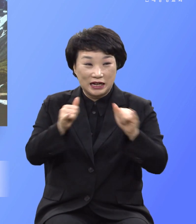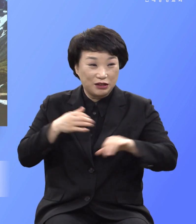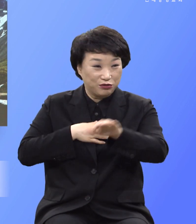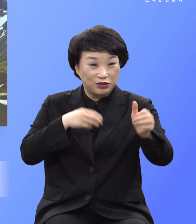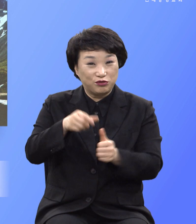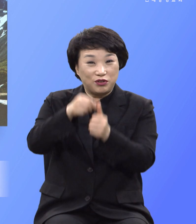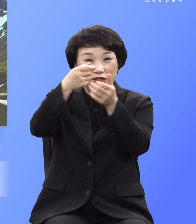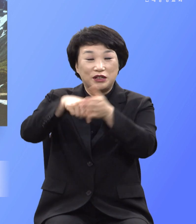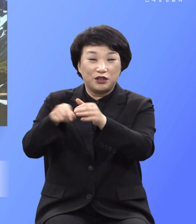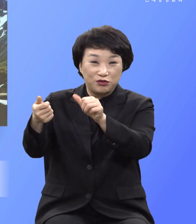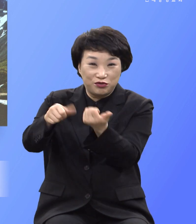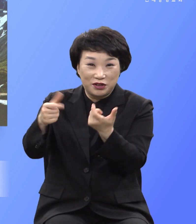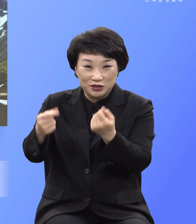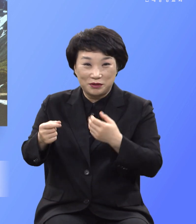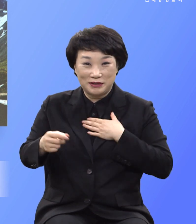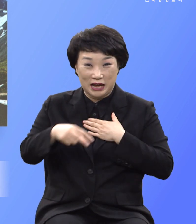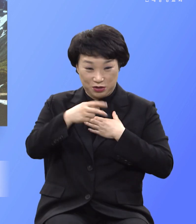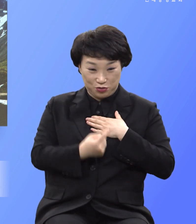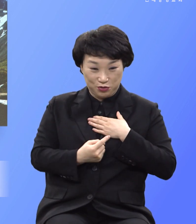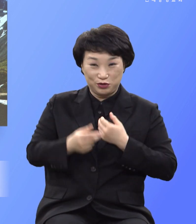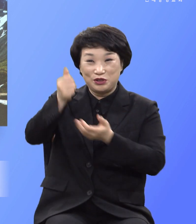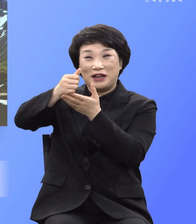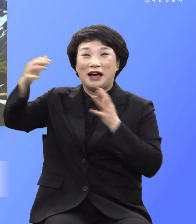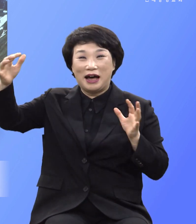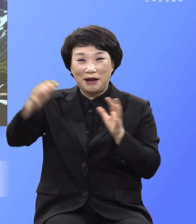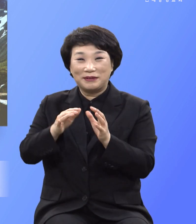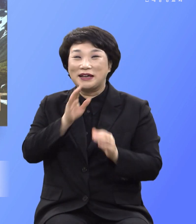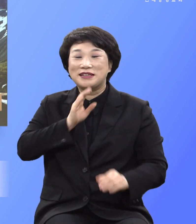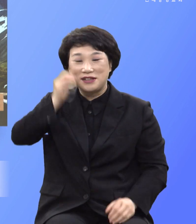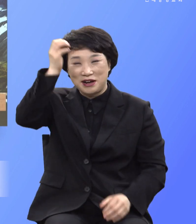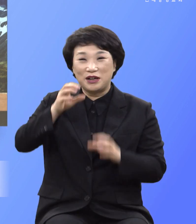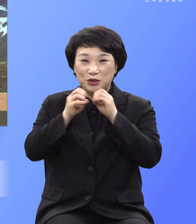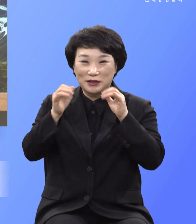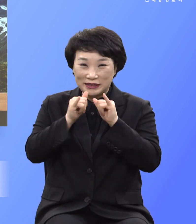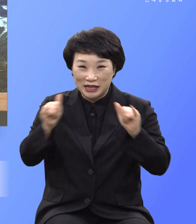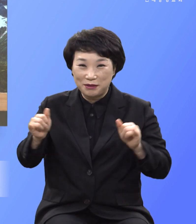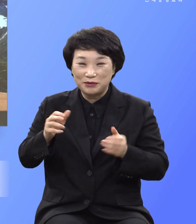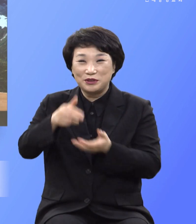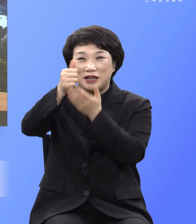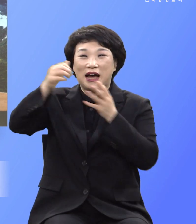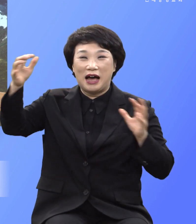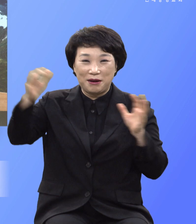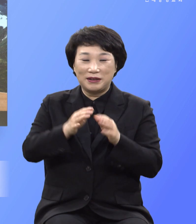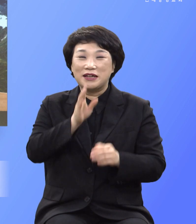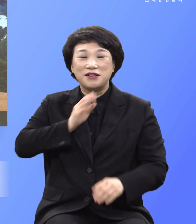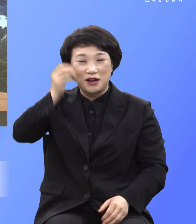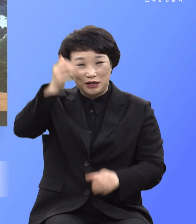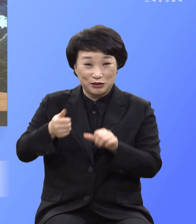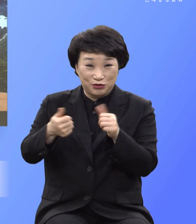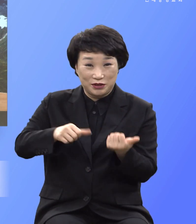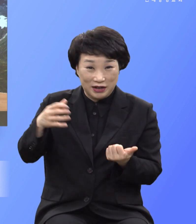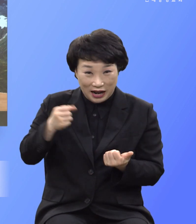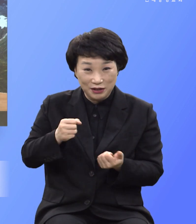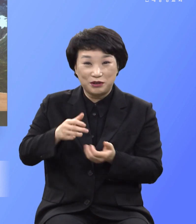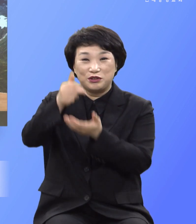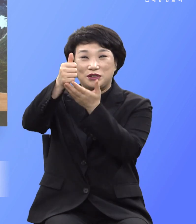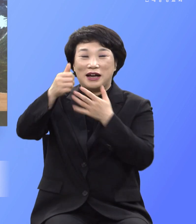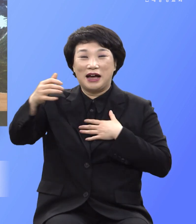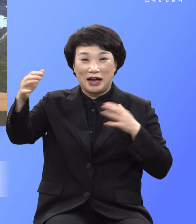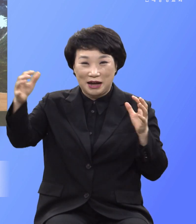주님과 함께 신령한 전도자 주님과 함께 신령한 죽음을 가지고 주님과 함께 신령한 부활의